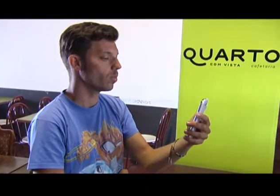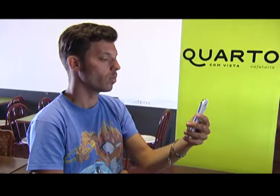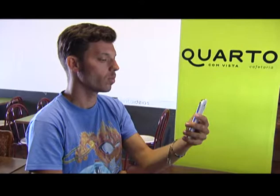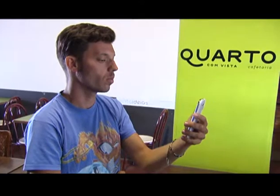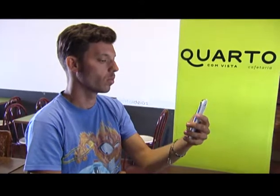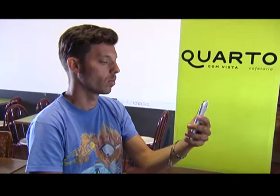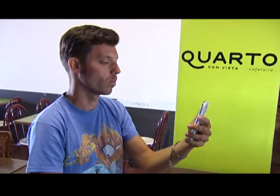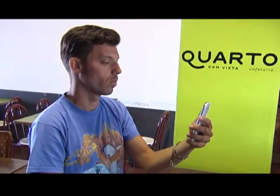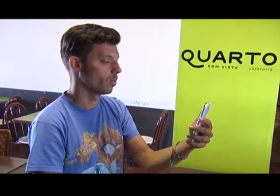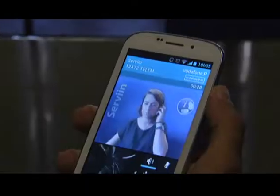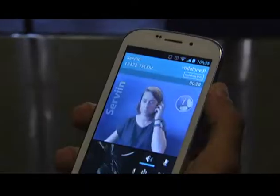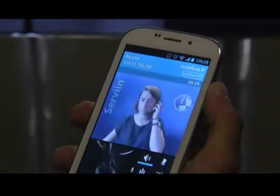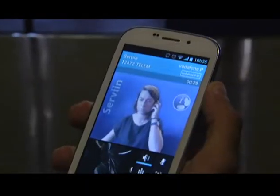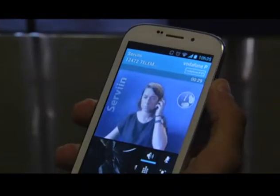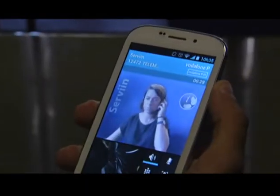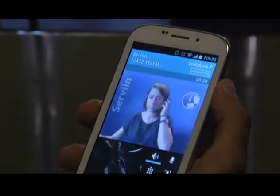mesmo.